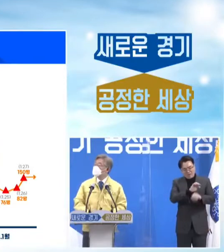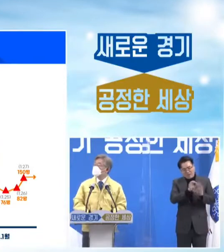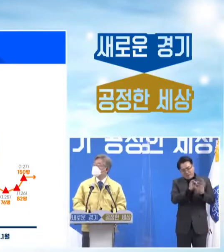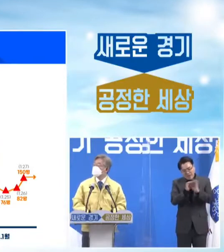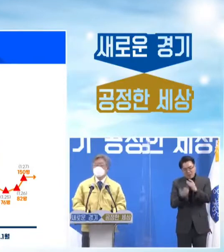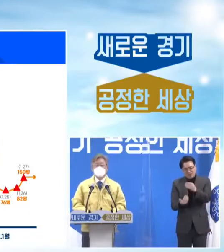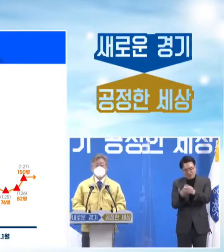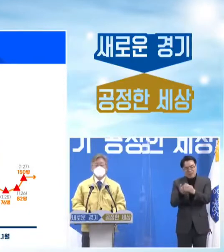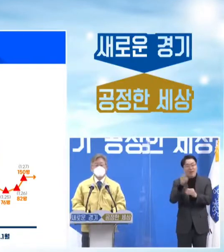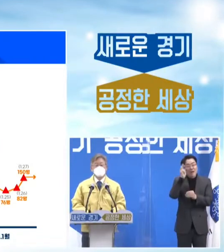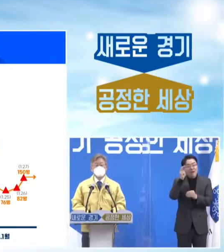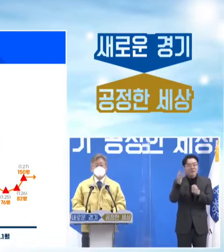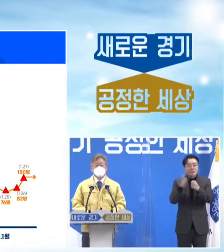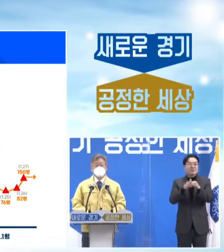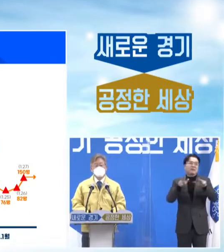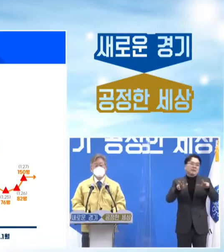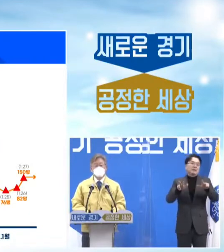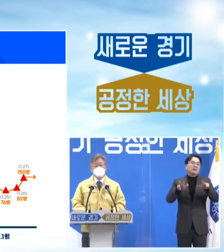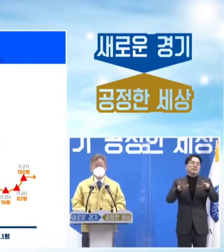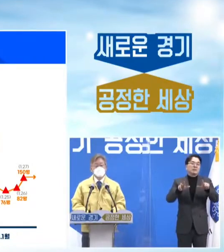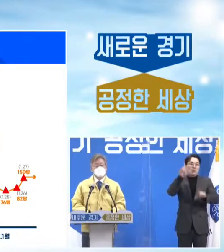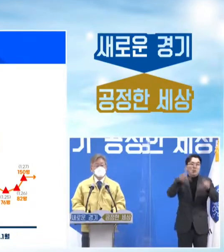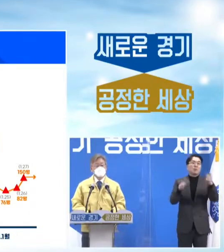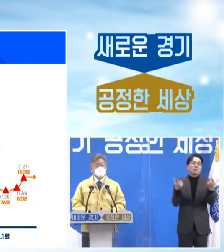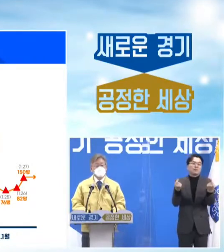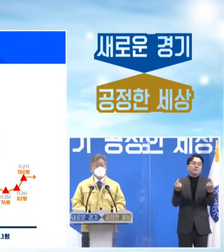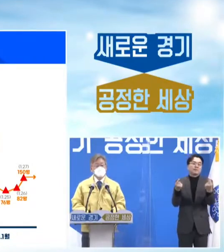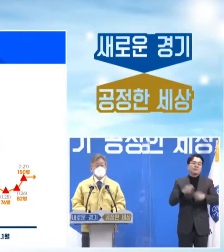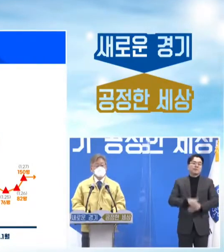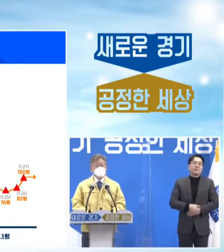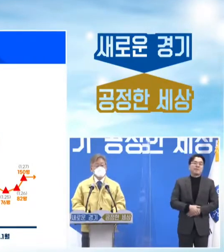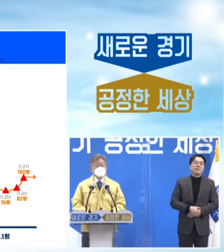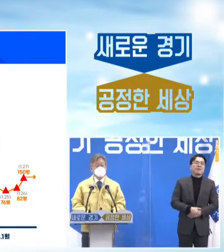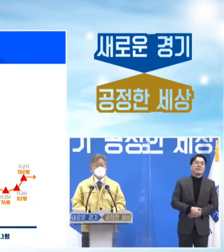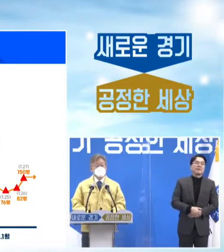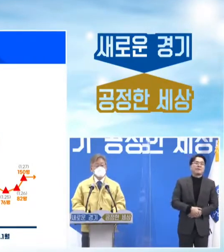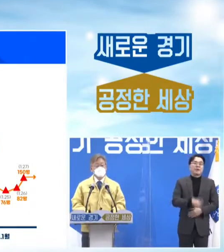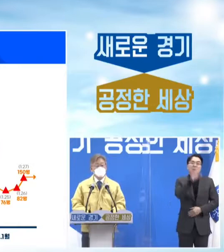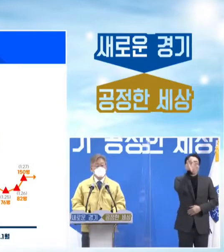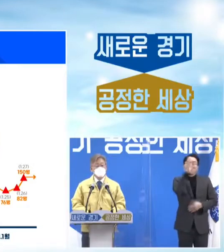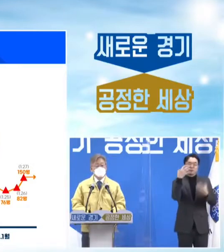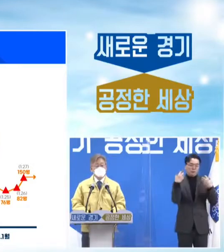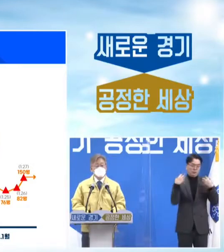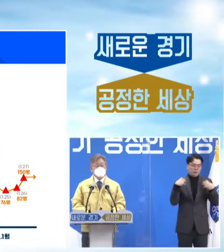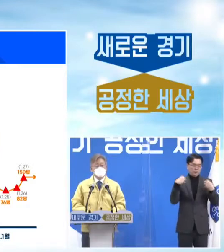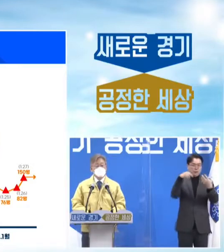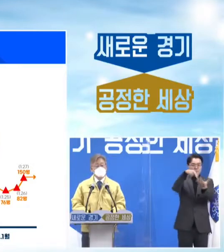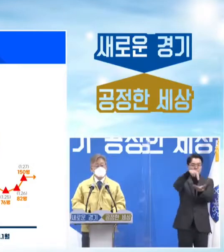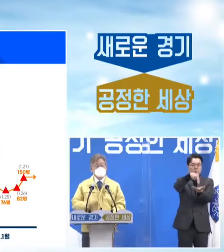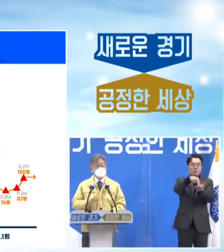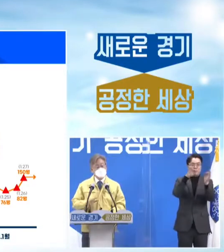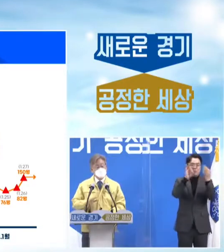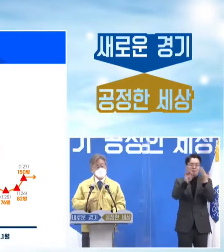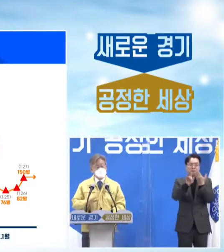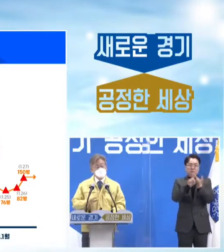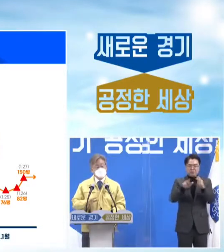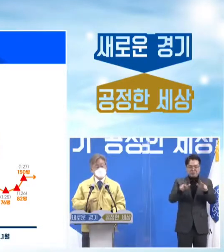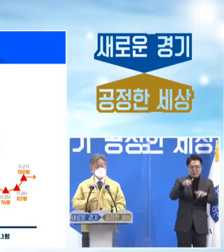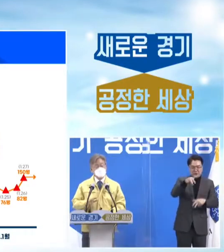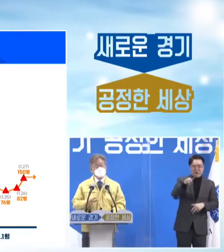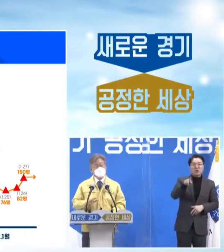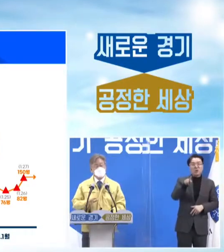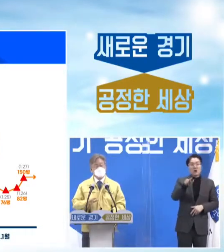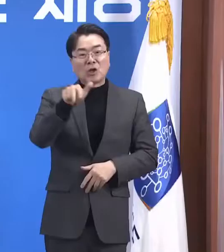다다랐다고 저희는 판단하고 있습니다. 곧 중앙정부에서도 이게 저점이냐